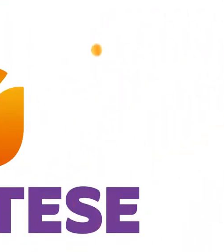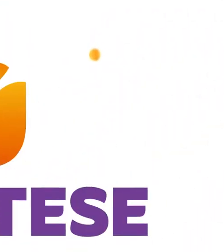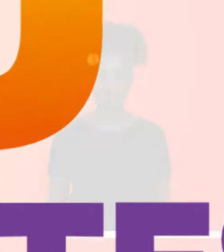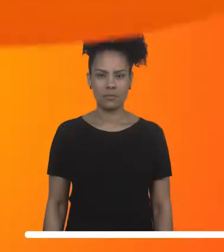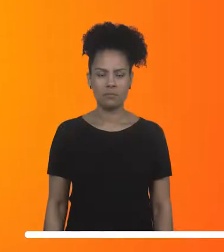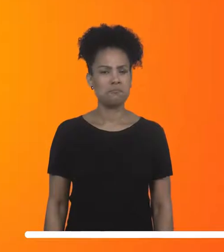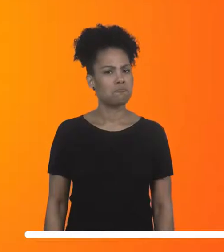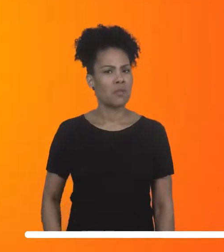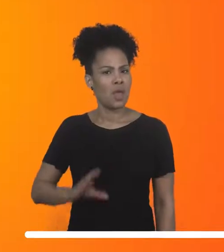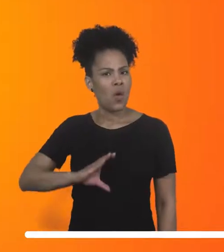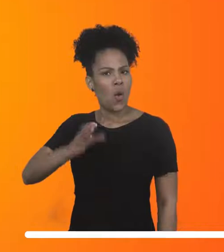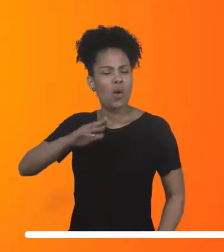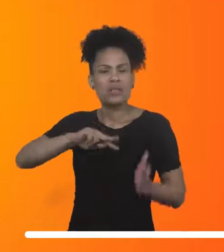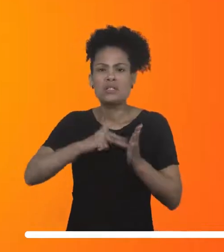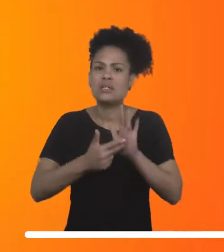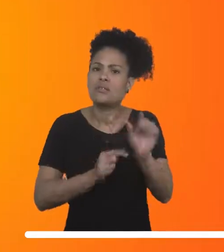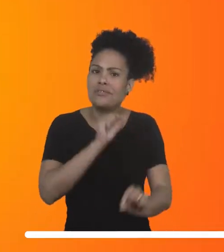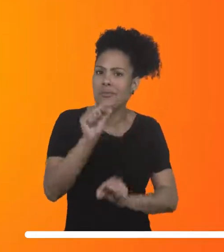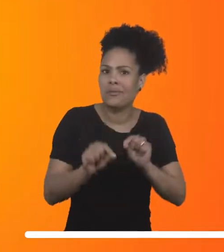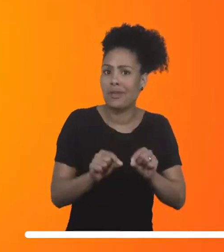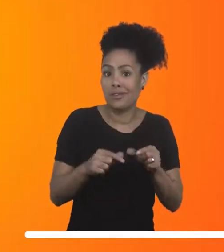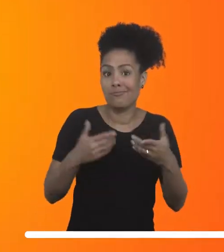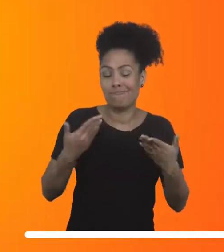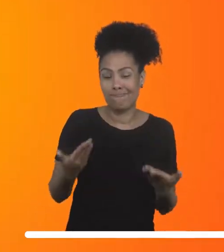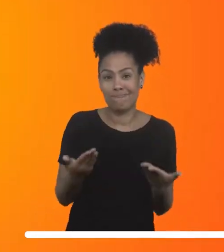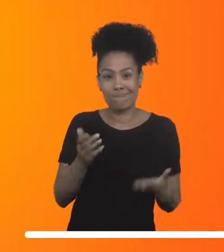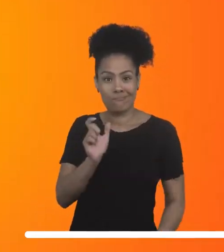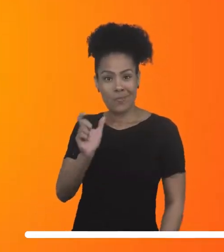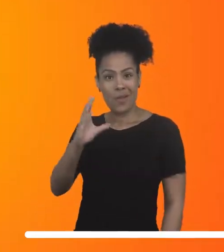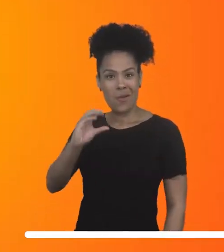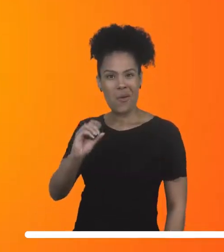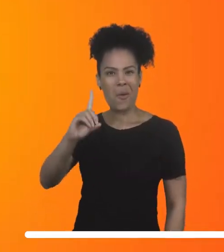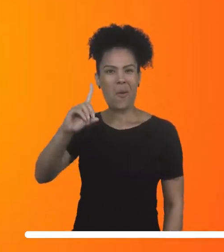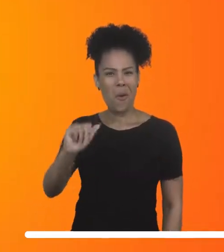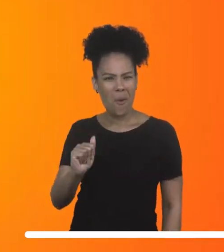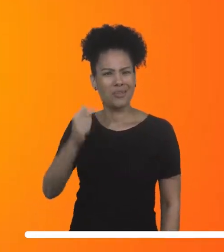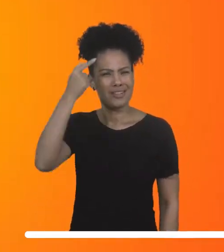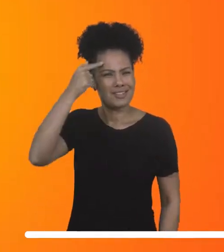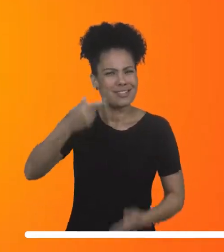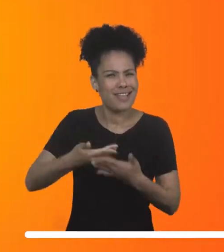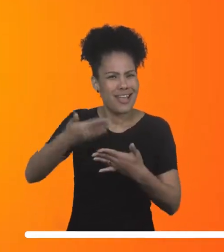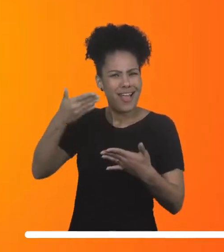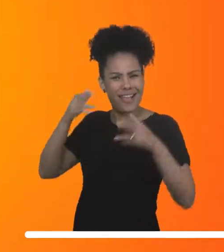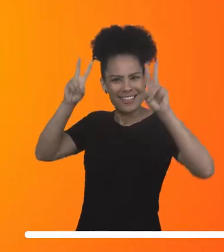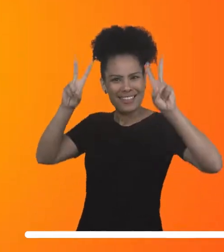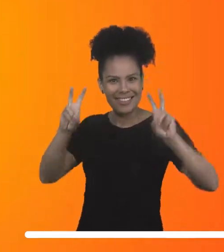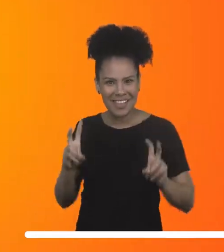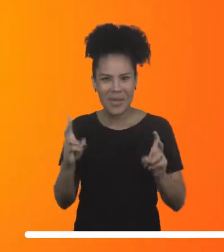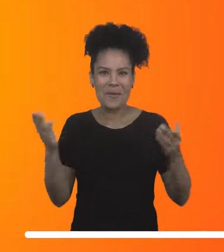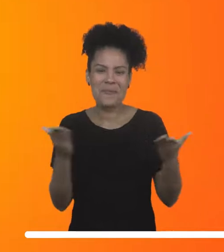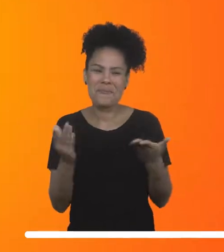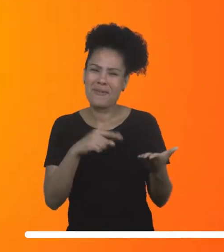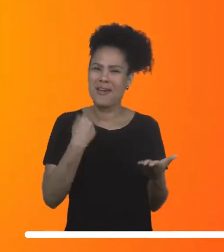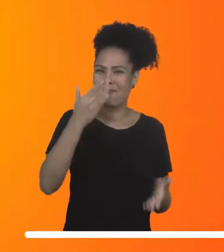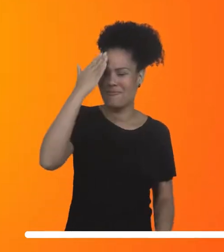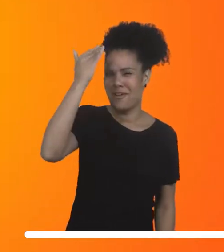Afinal de contas, o que é coda? A expressão que virou o assunto nas últimas semanas é, na verdade, uma sigla. E